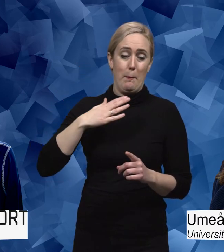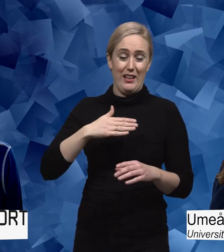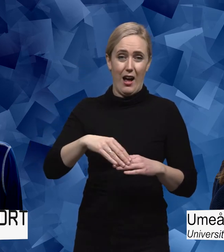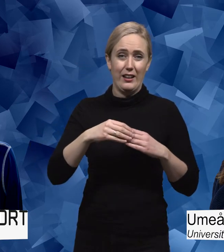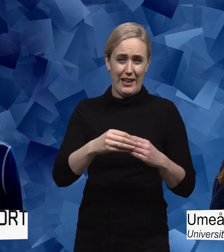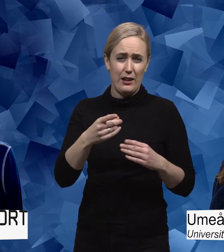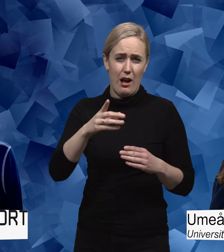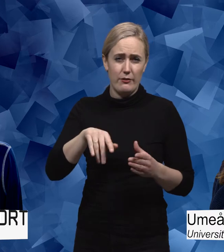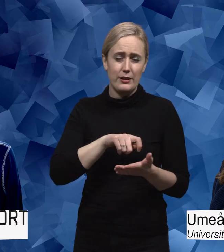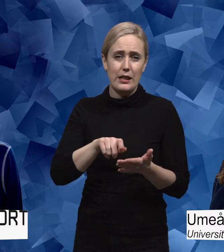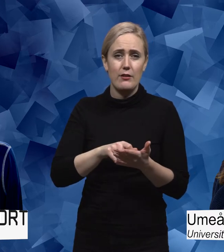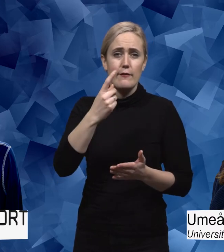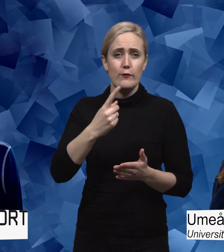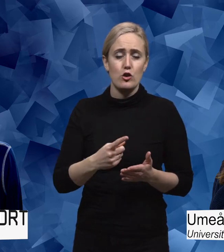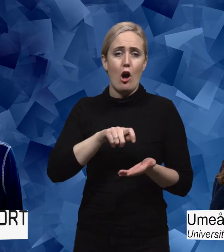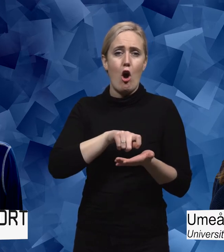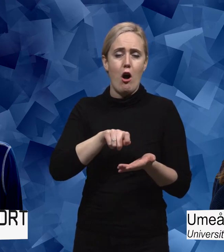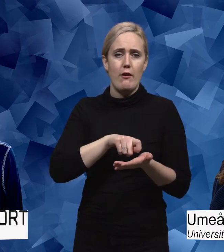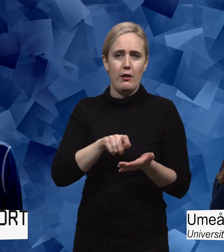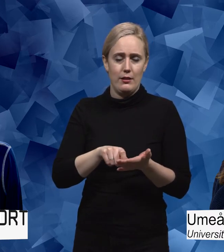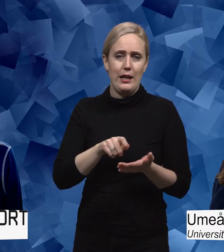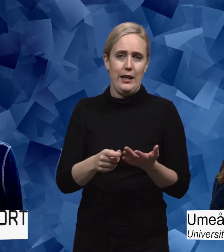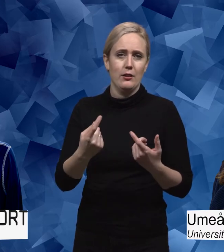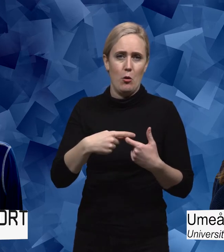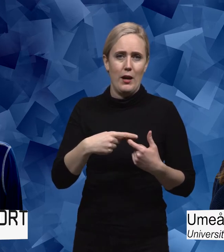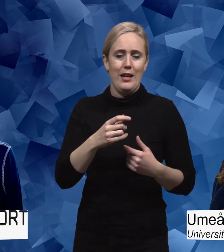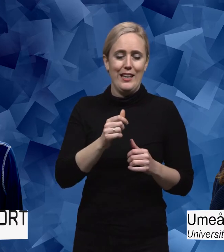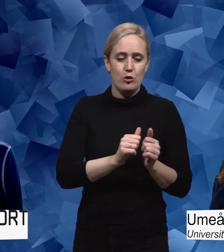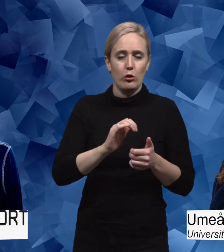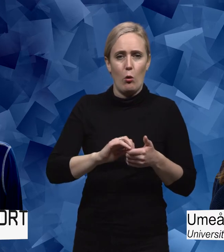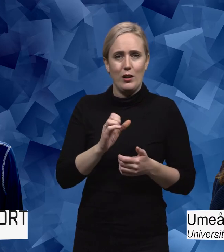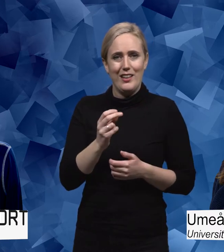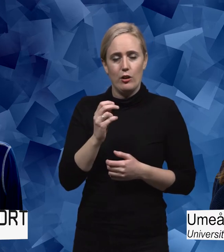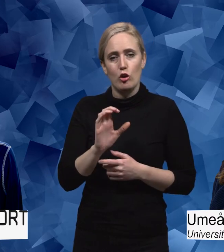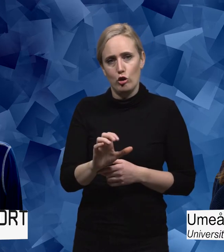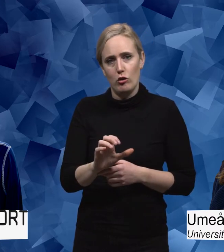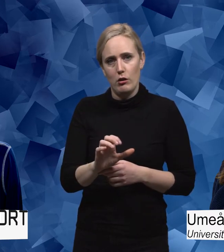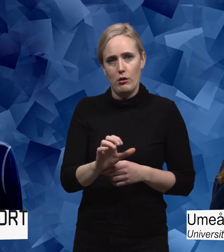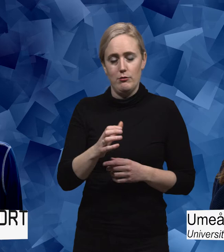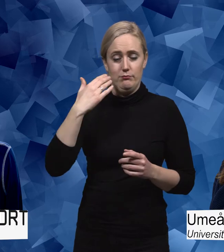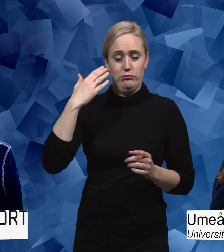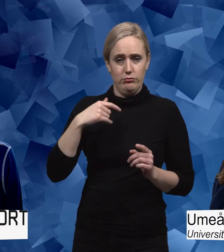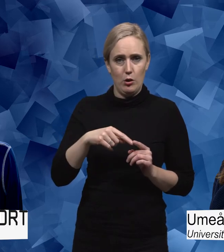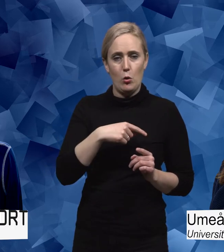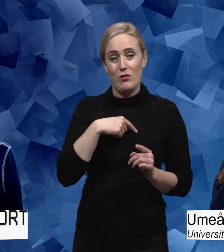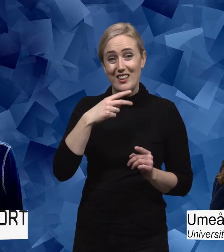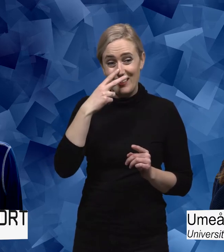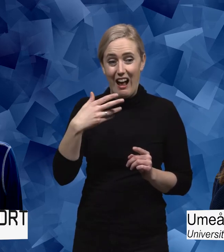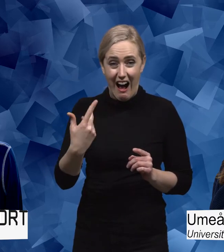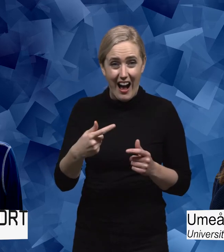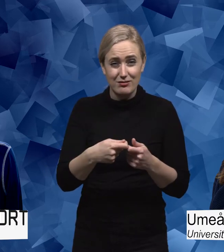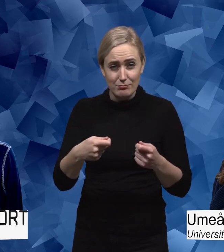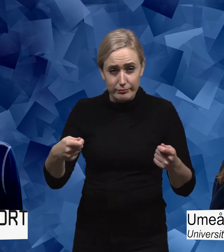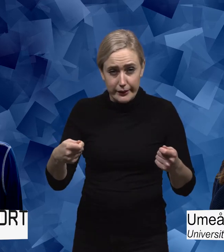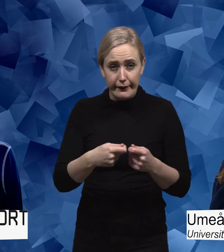ju den som skrev den första avhandlinga inom ämnet idrott och genus. Och det är ju flera decennier sedan att det har ju hänt i en trög